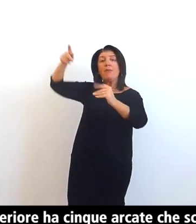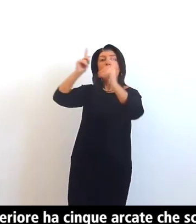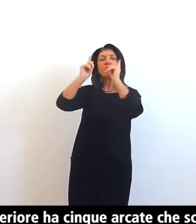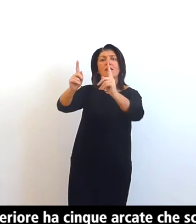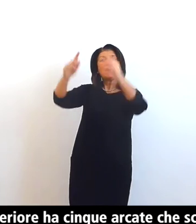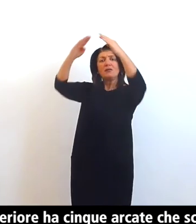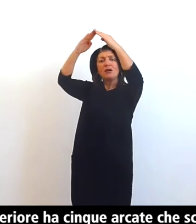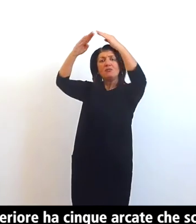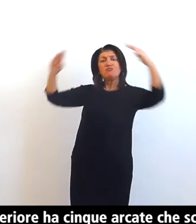degli spioventi